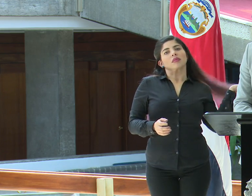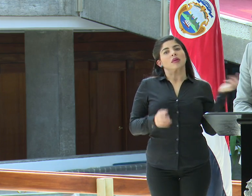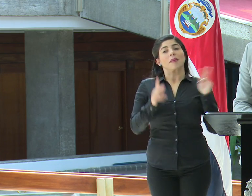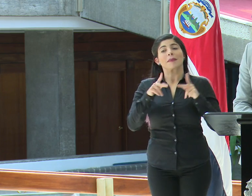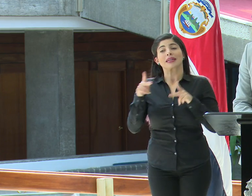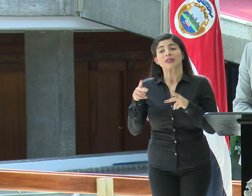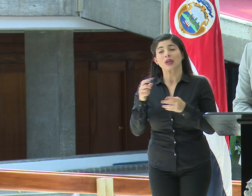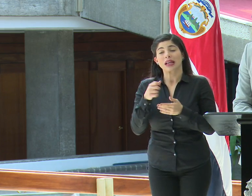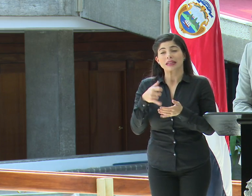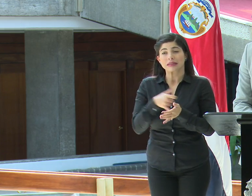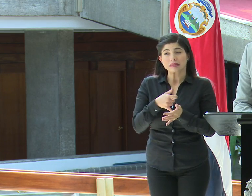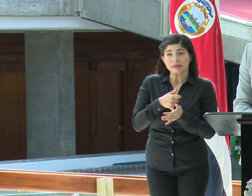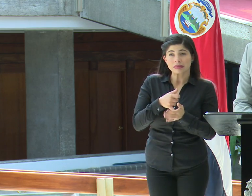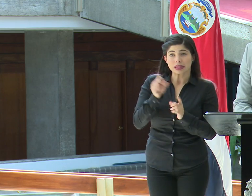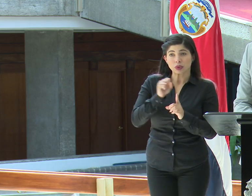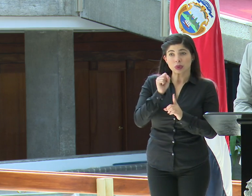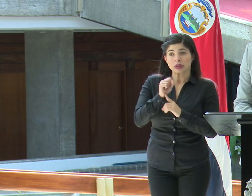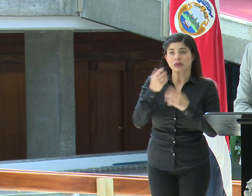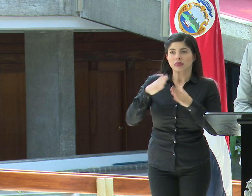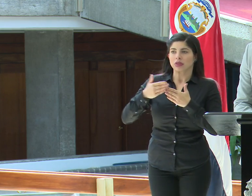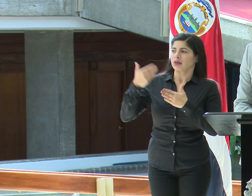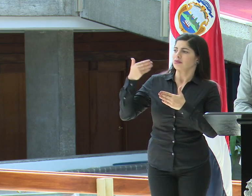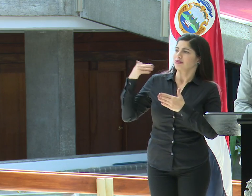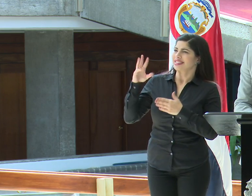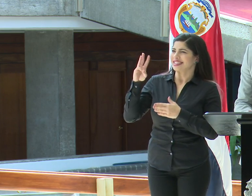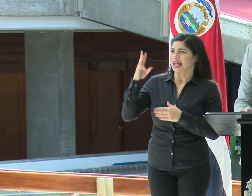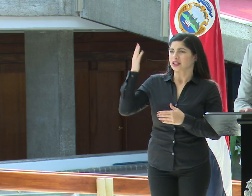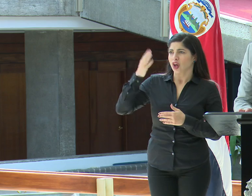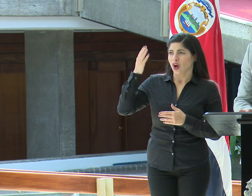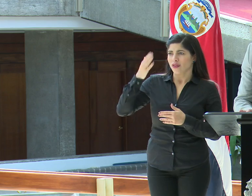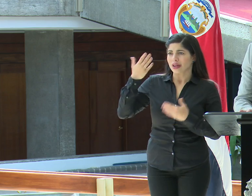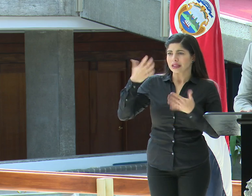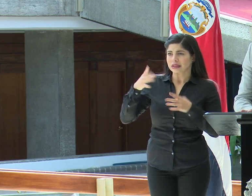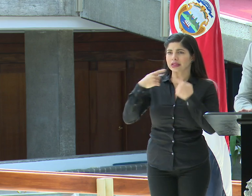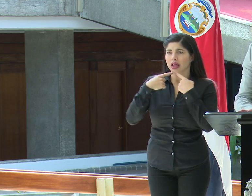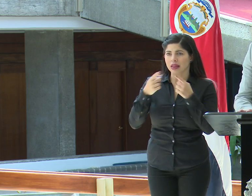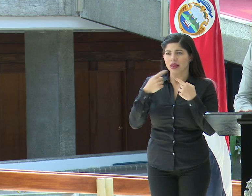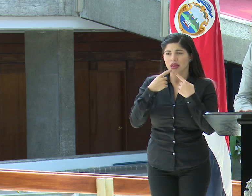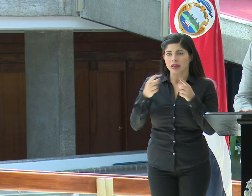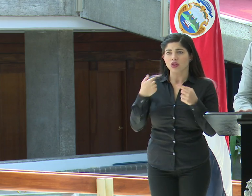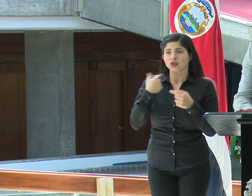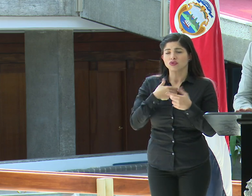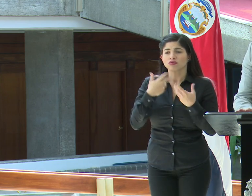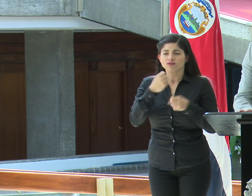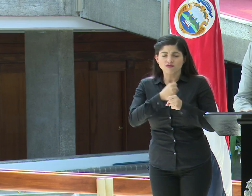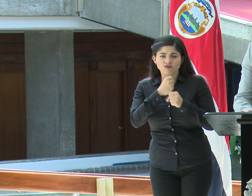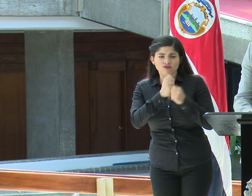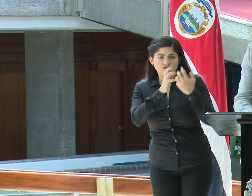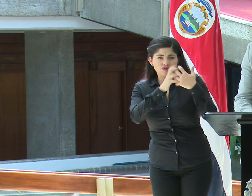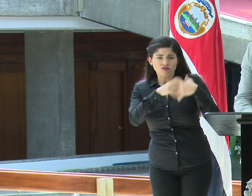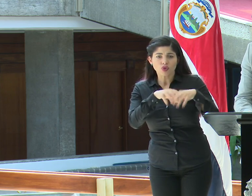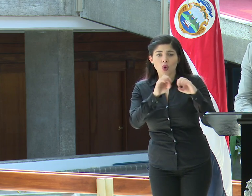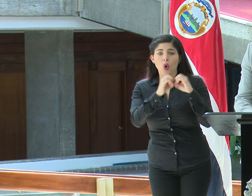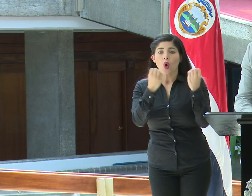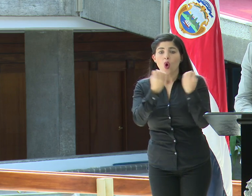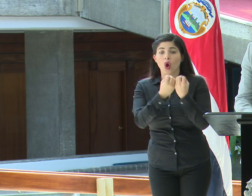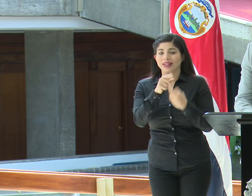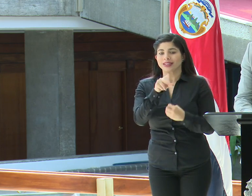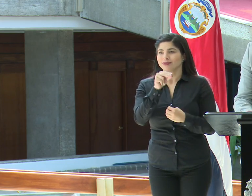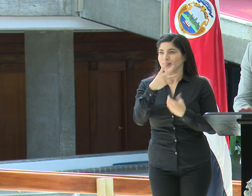vulnerable, lo he venido diciendo en las últimas, tal vez seis conferencias, hemos estado articulando con organizaciones no